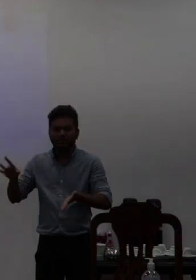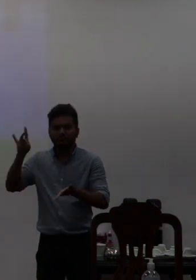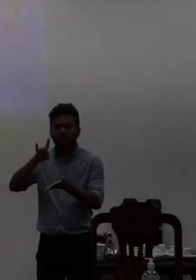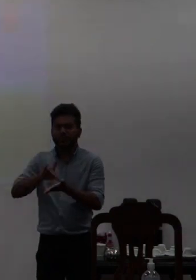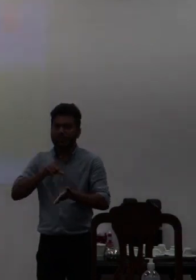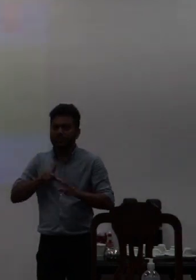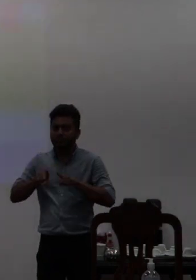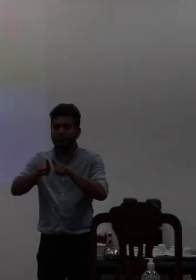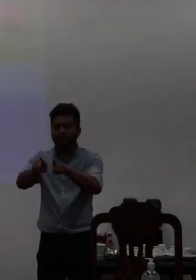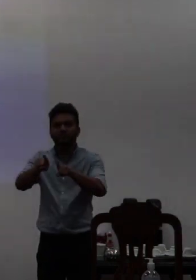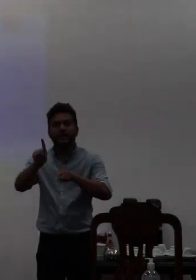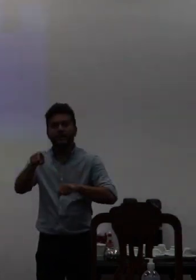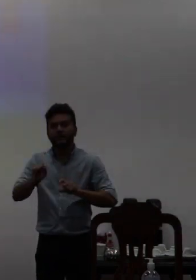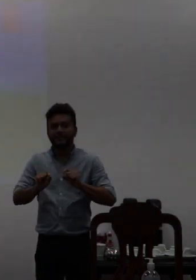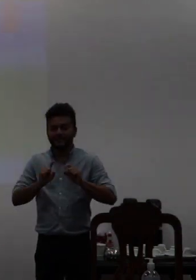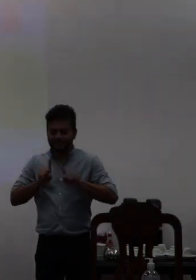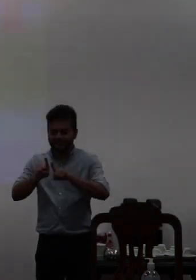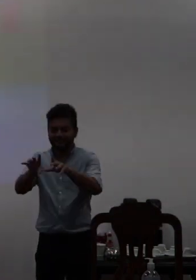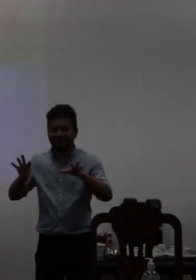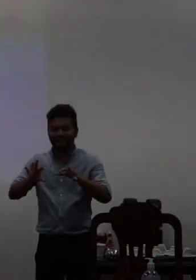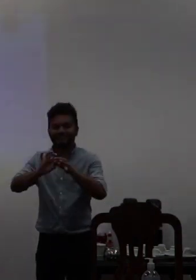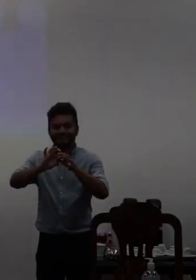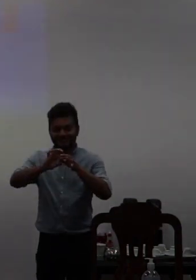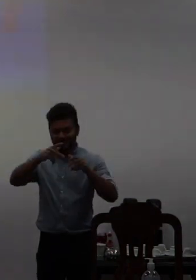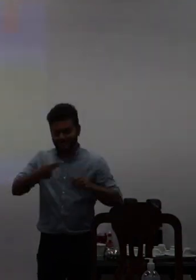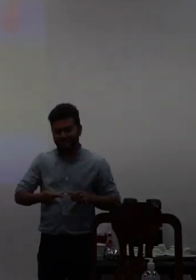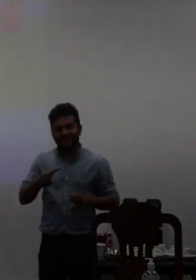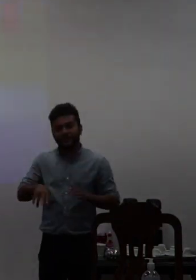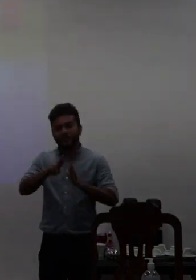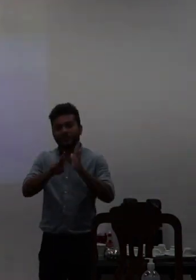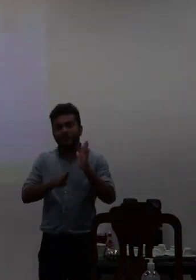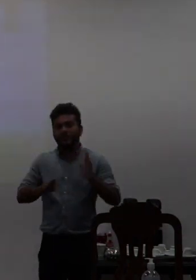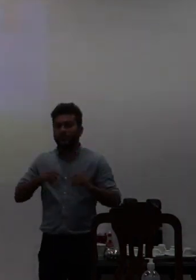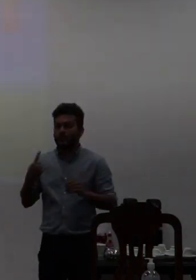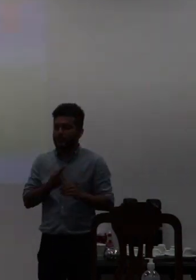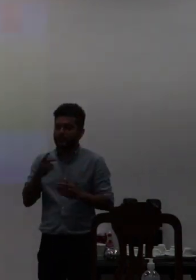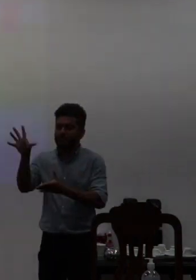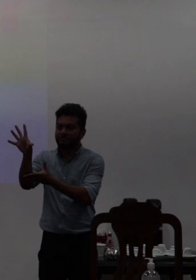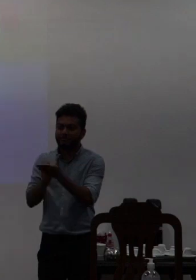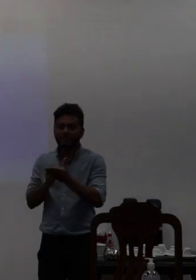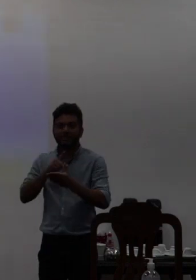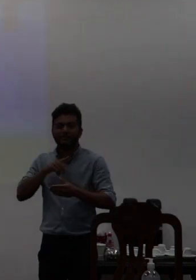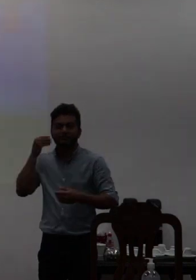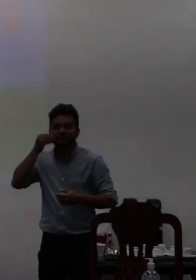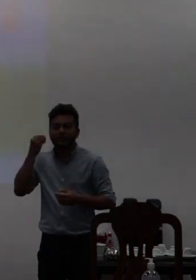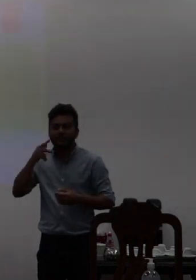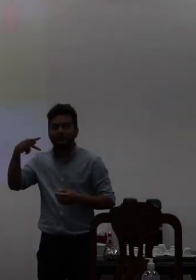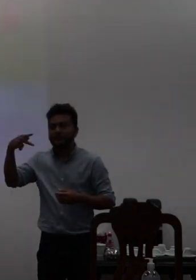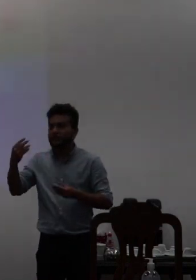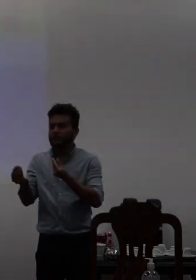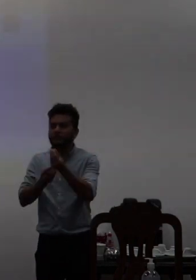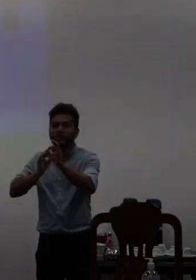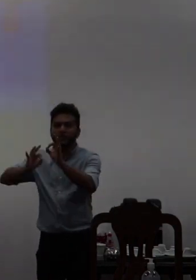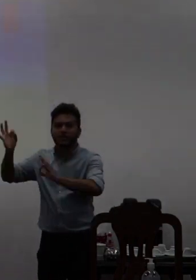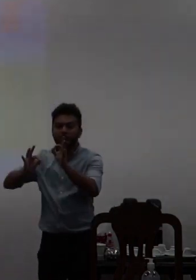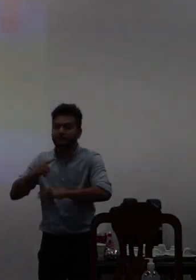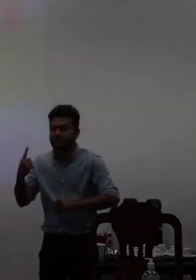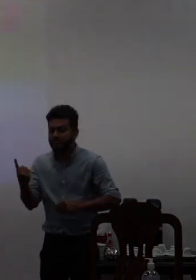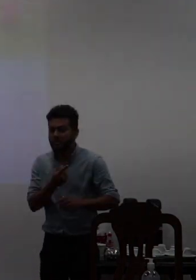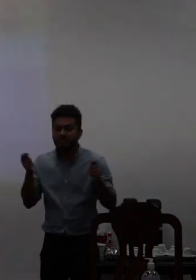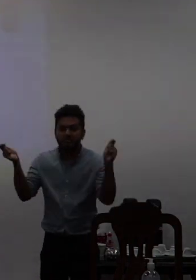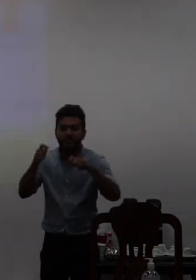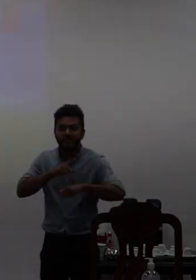parceira da nossa universidade nós trouxemos a experiência dele e planejamento para que a gente